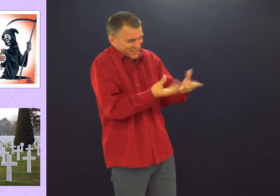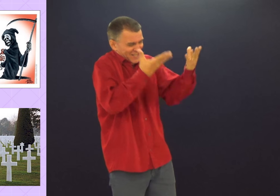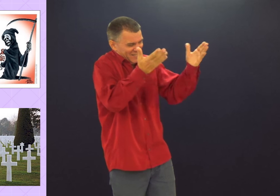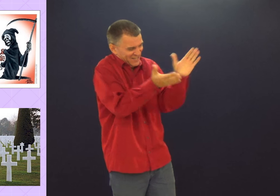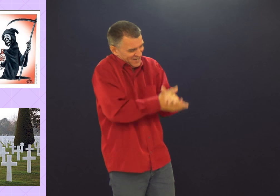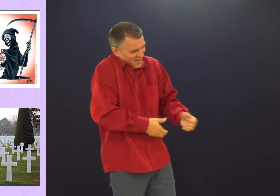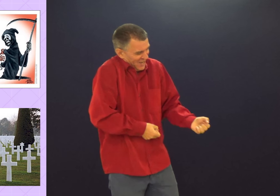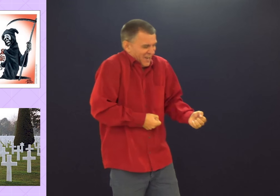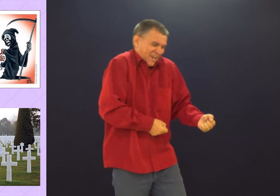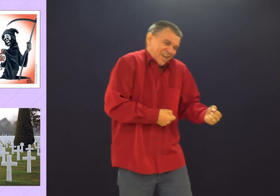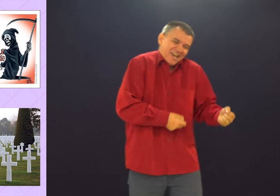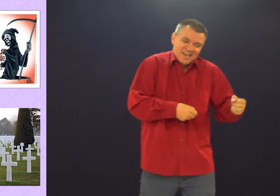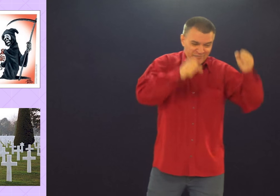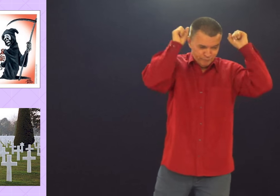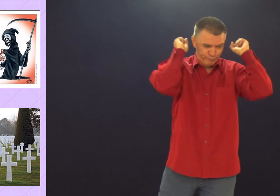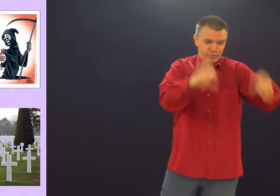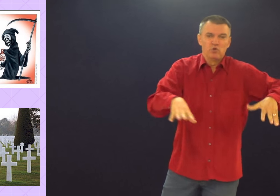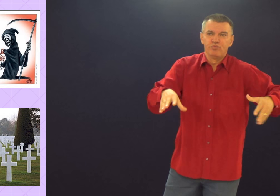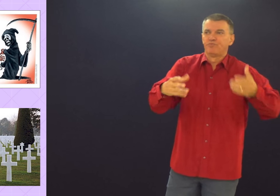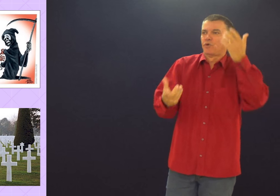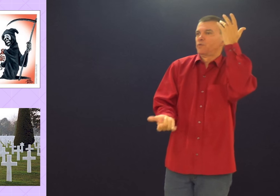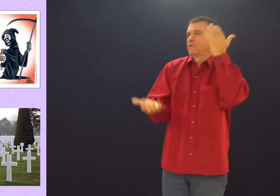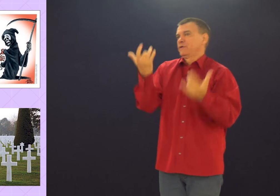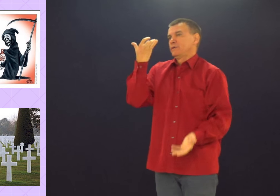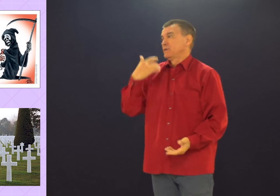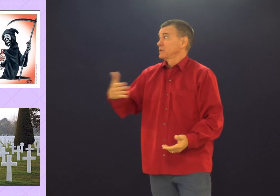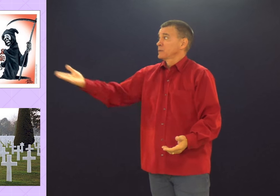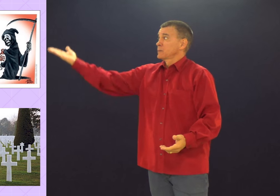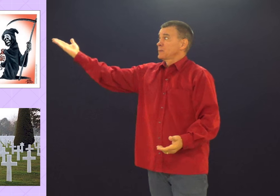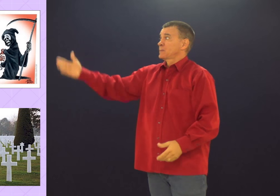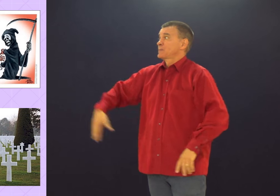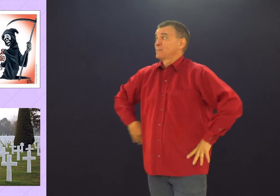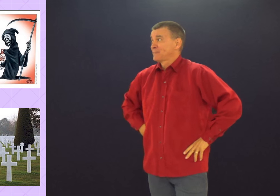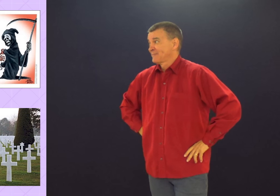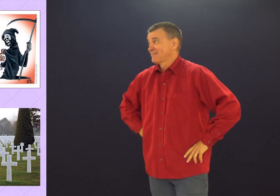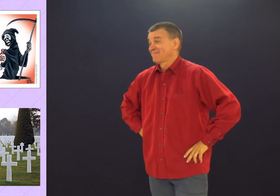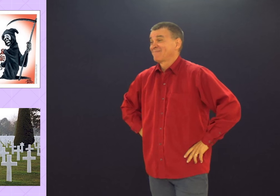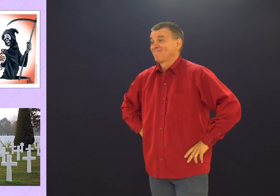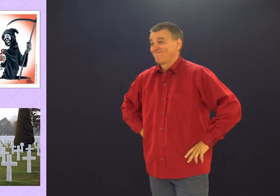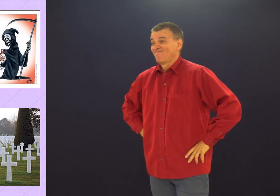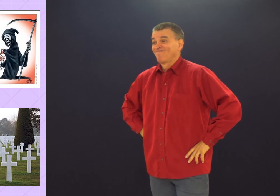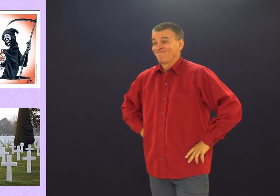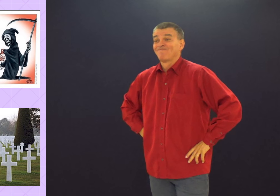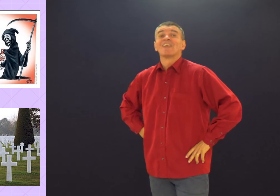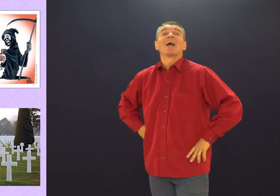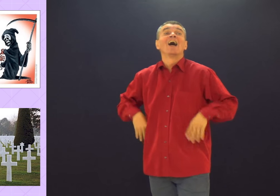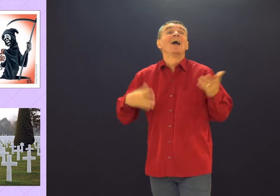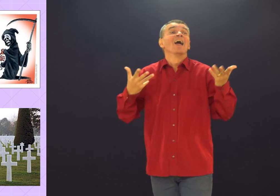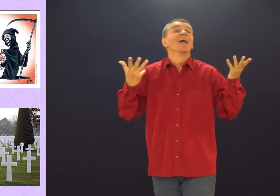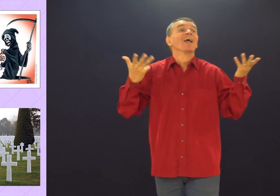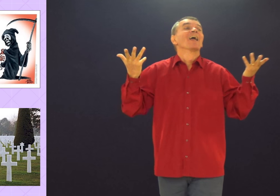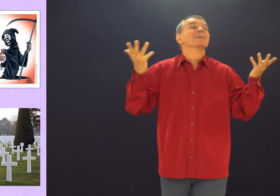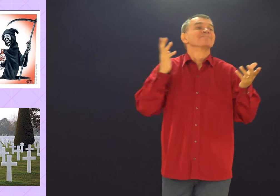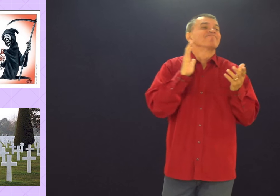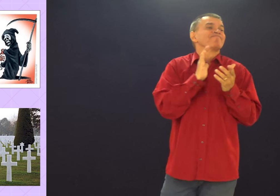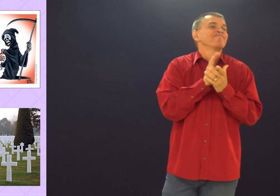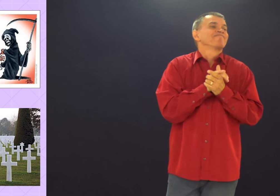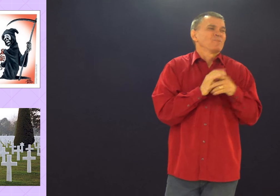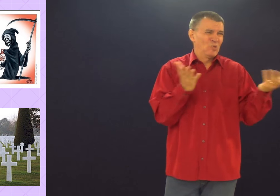Agora já foi. E joga no inferno. E é desse jeito que acontece. E